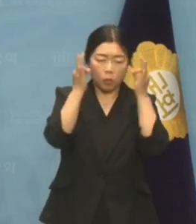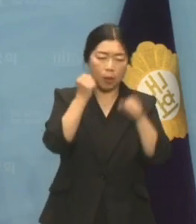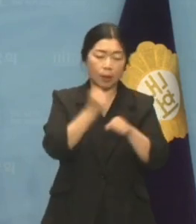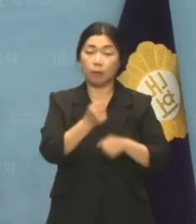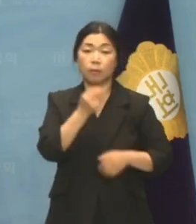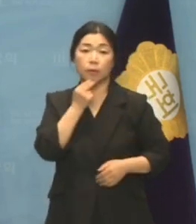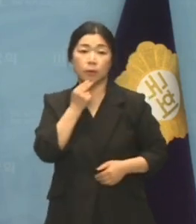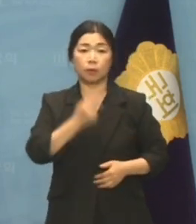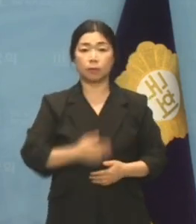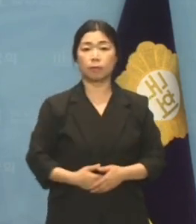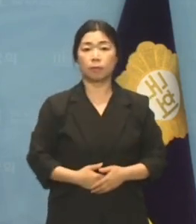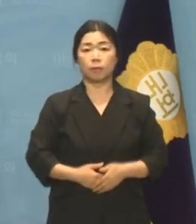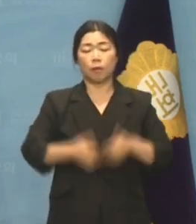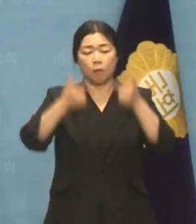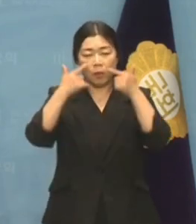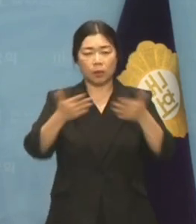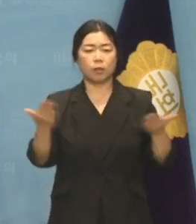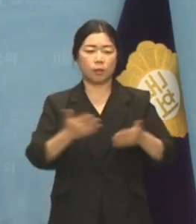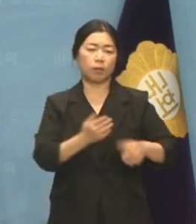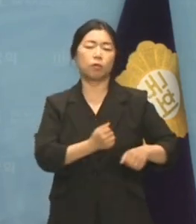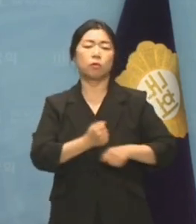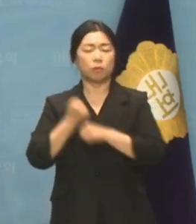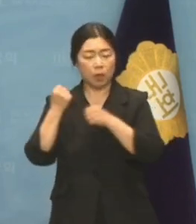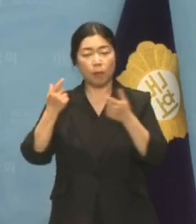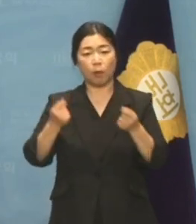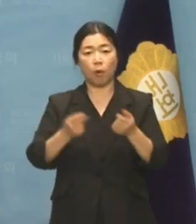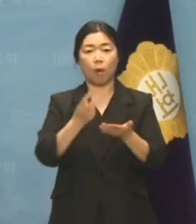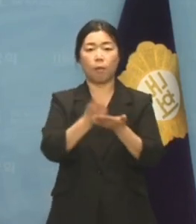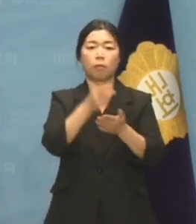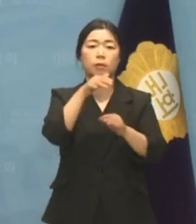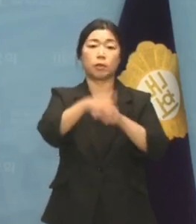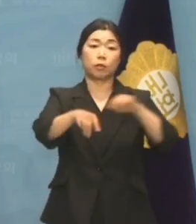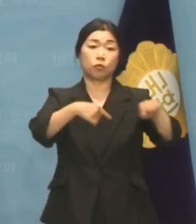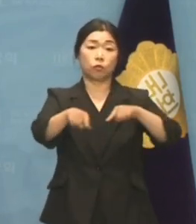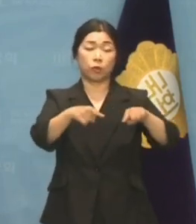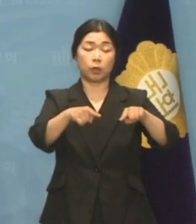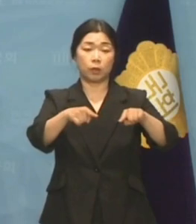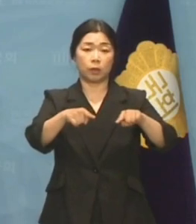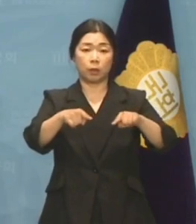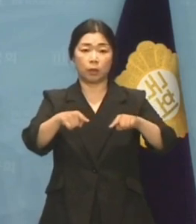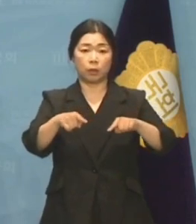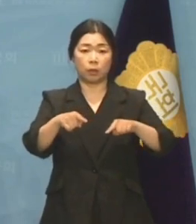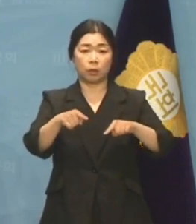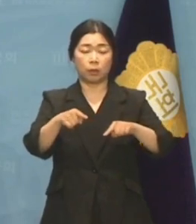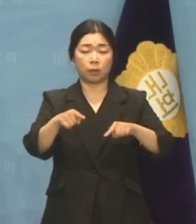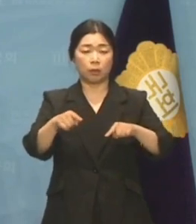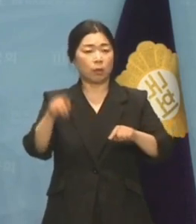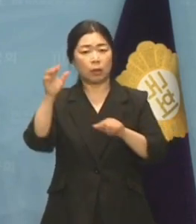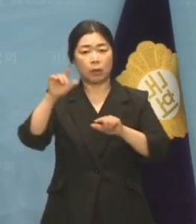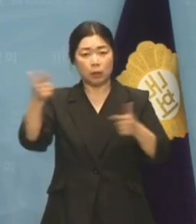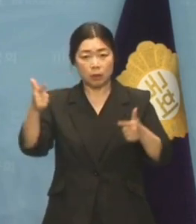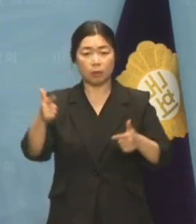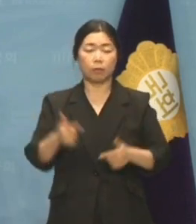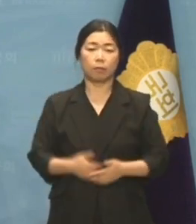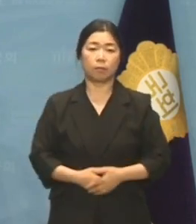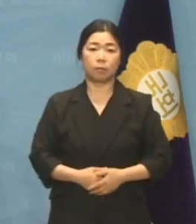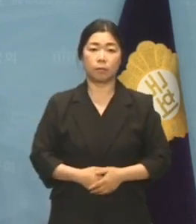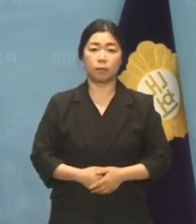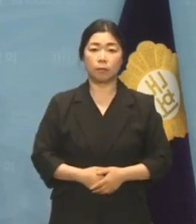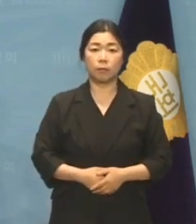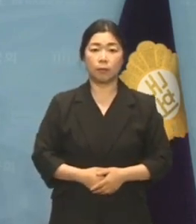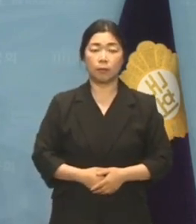않고 있습니다. 명백한 직무유기이자 법치주의 부정입니다. 헌법재판소도